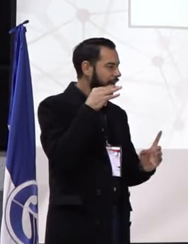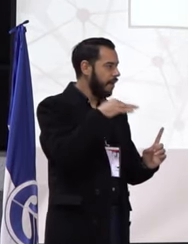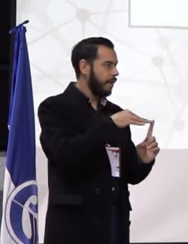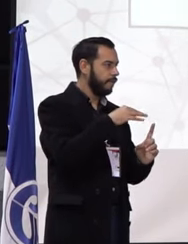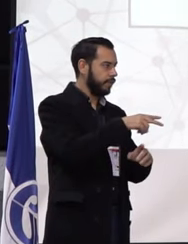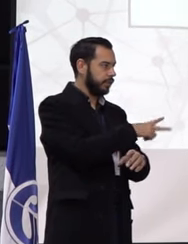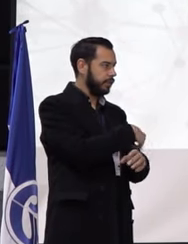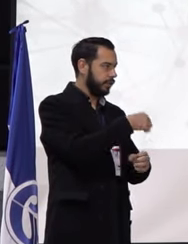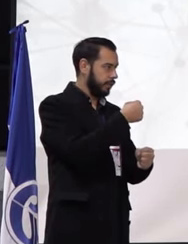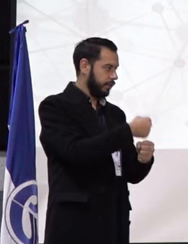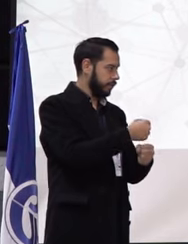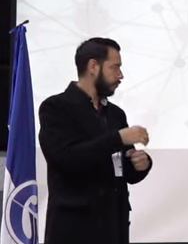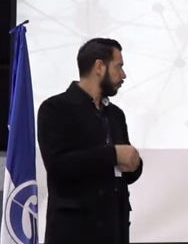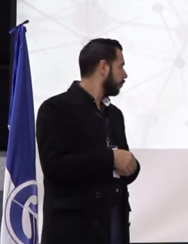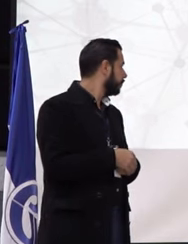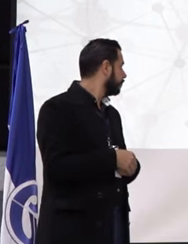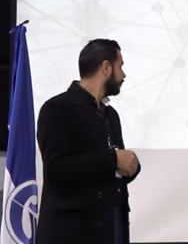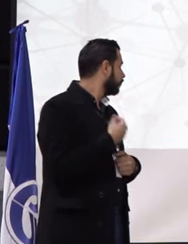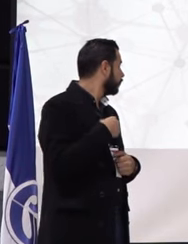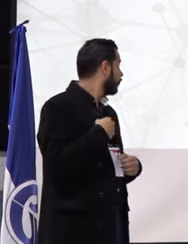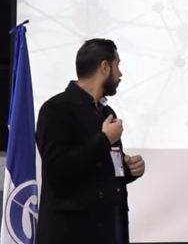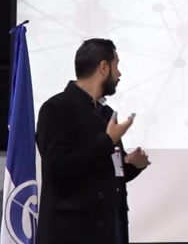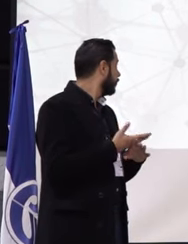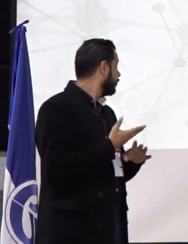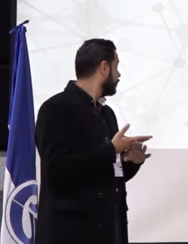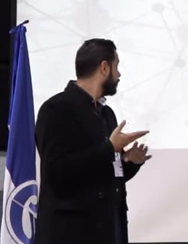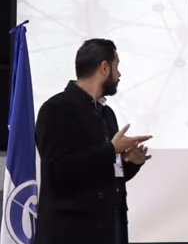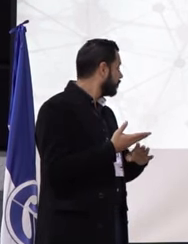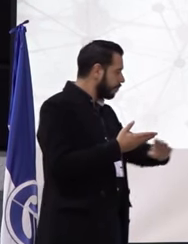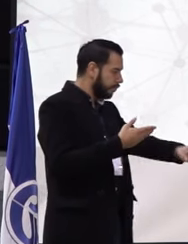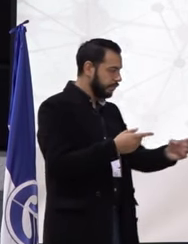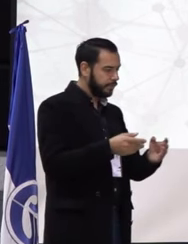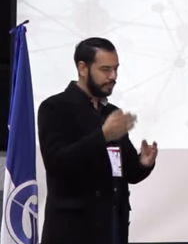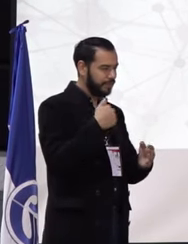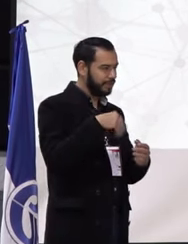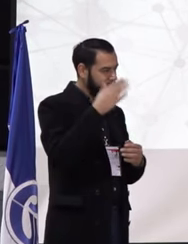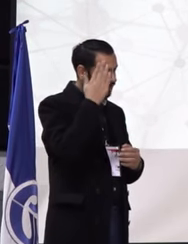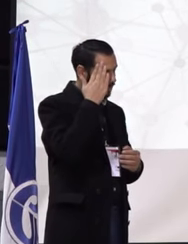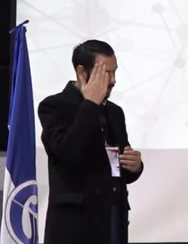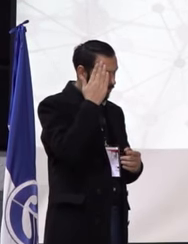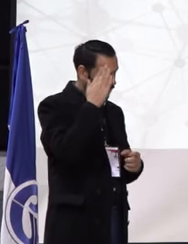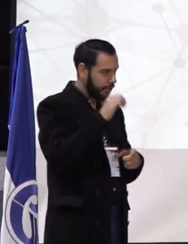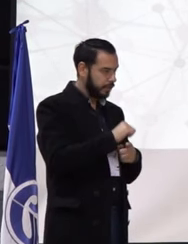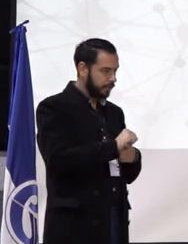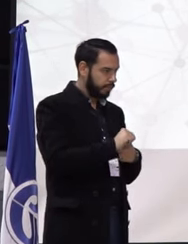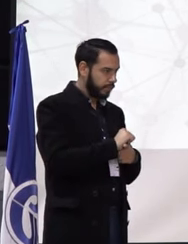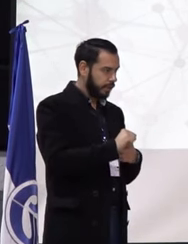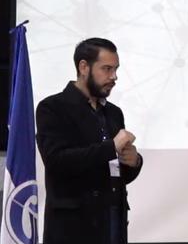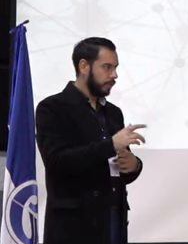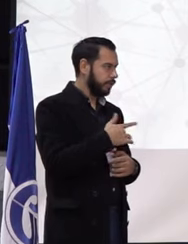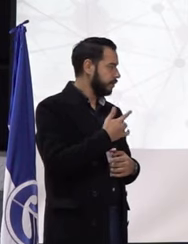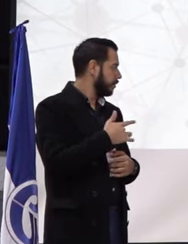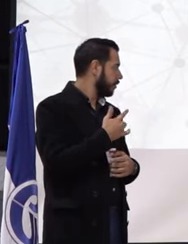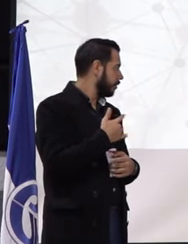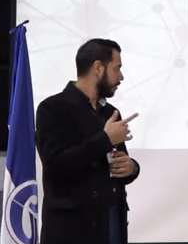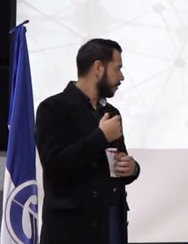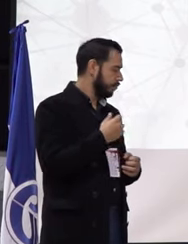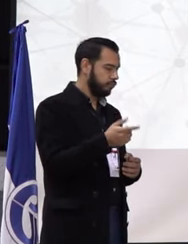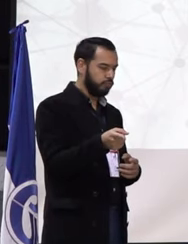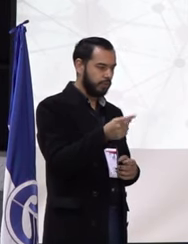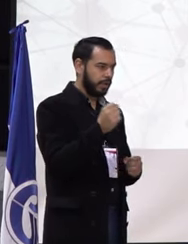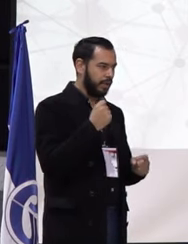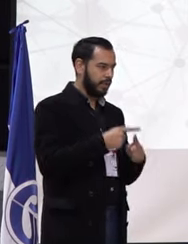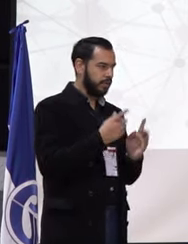nuestra propuesta pues está basada en los saberes, en esas prácticas y en esos sentires de nuestros egresados.